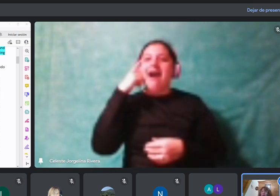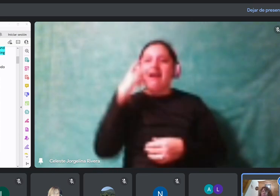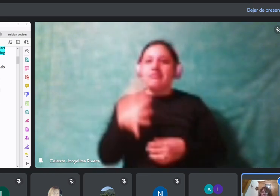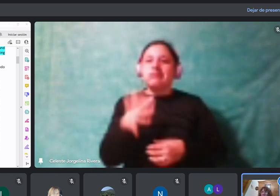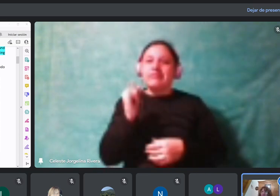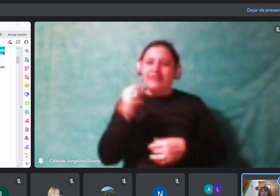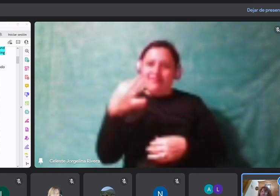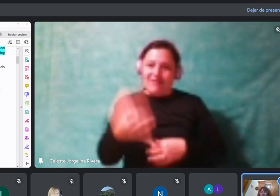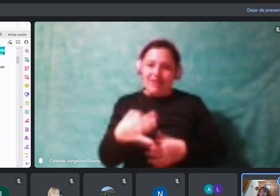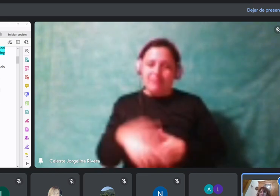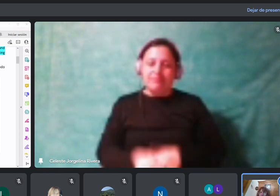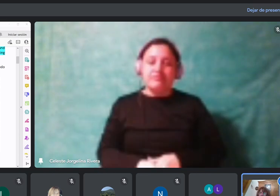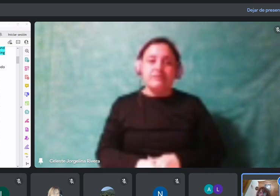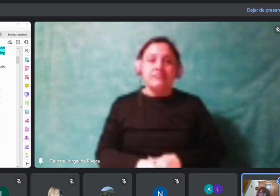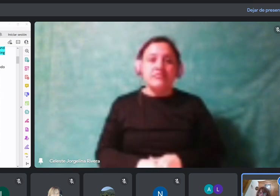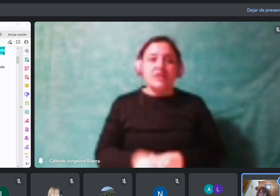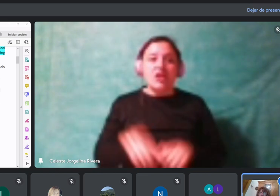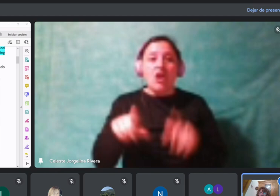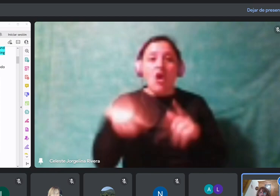Communicate.